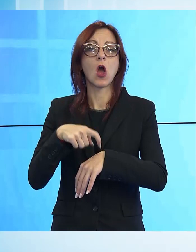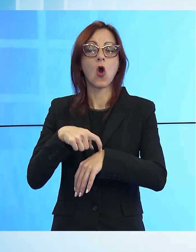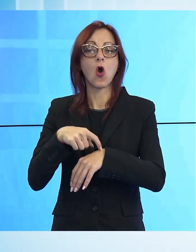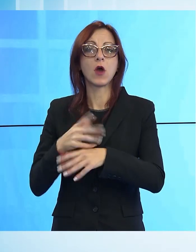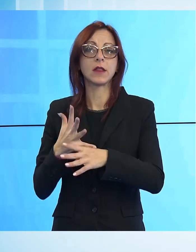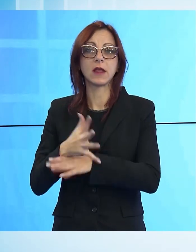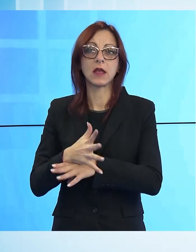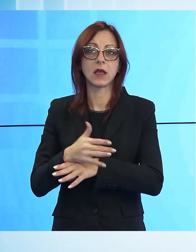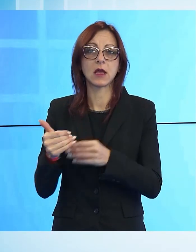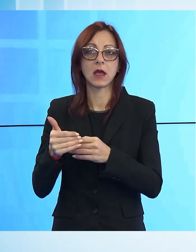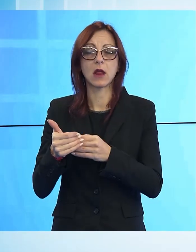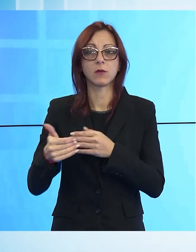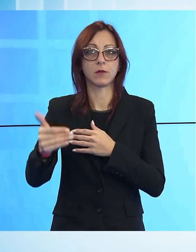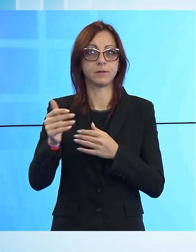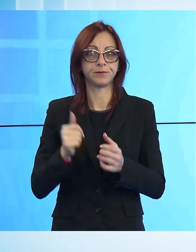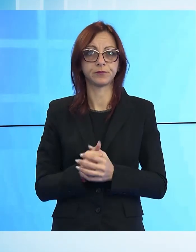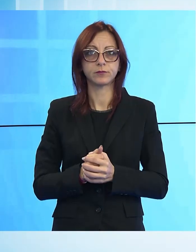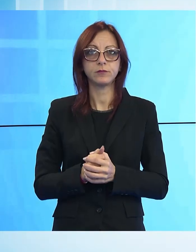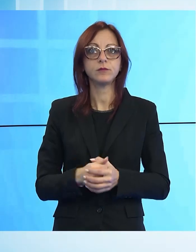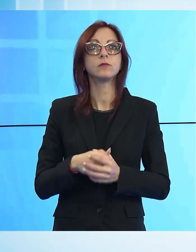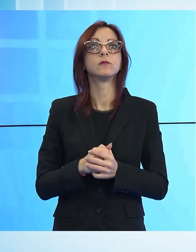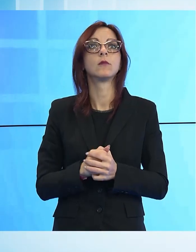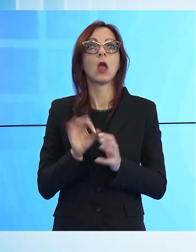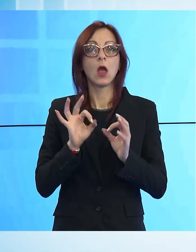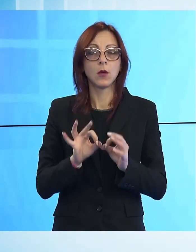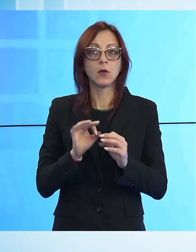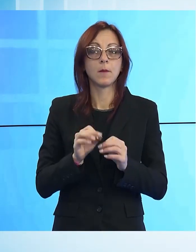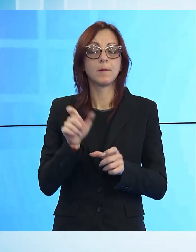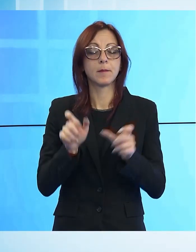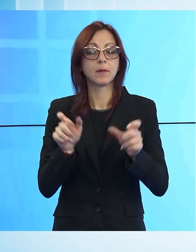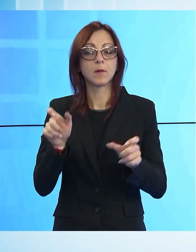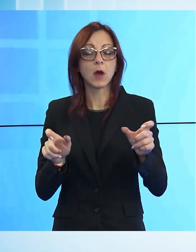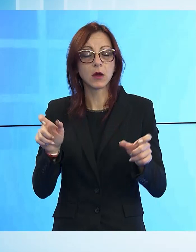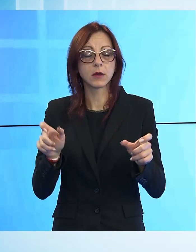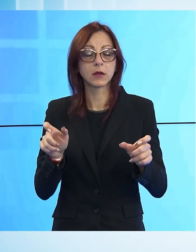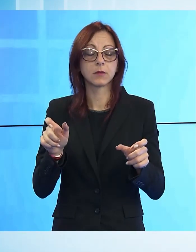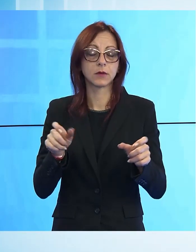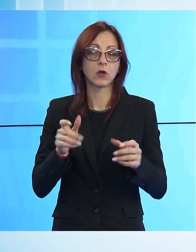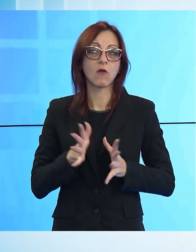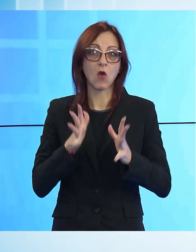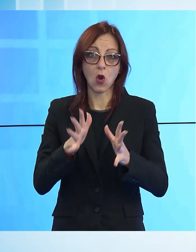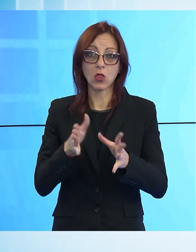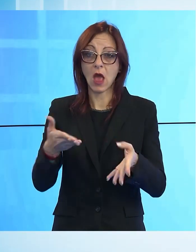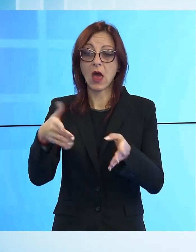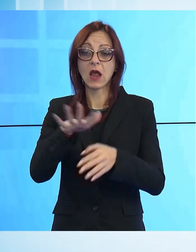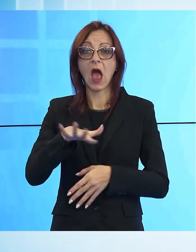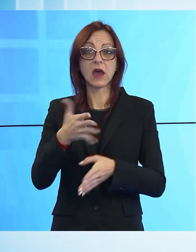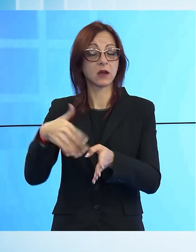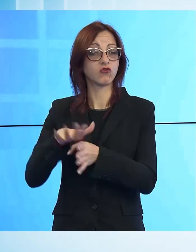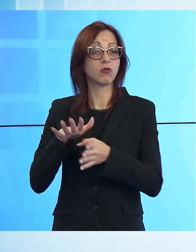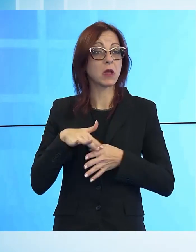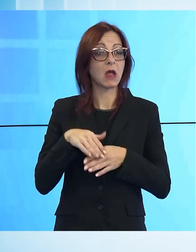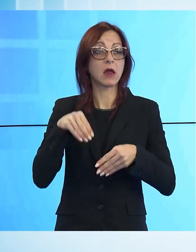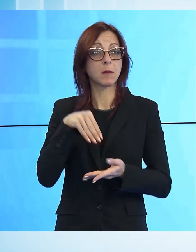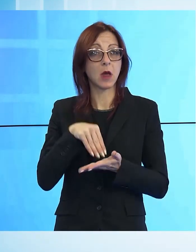anno, in tutti i cimiteri erano presenti volontari per il rispetto dell'enorme anticontagio, anche se non si sono verificate situazioni